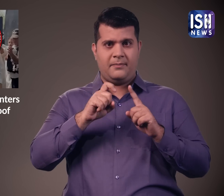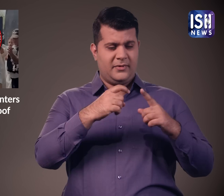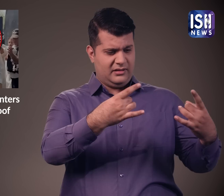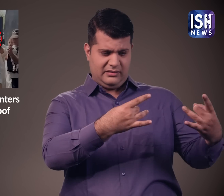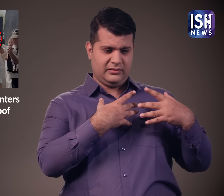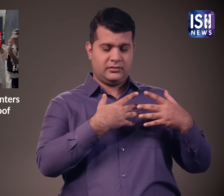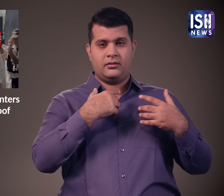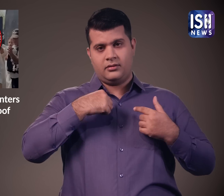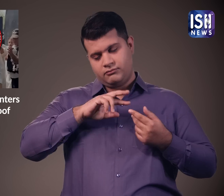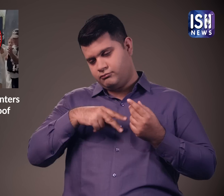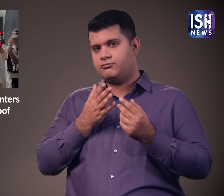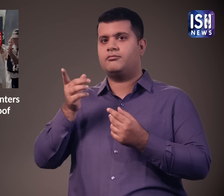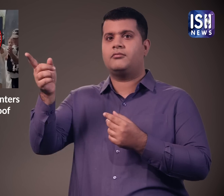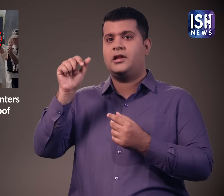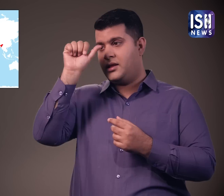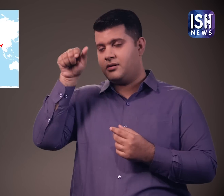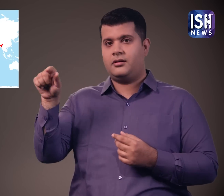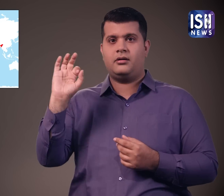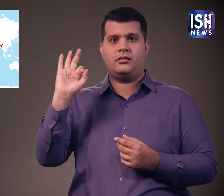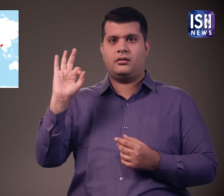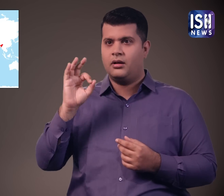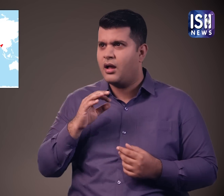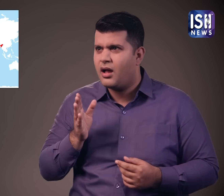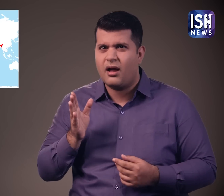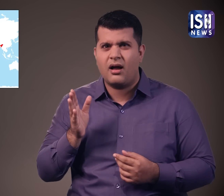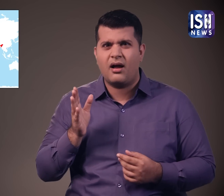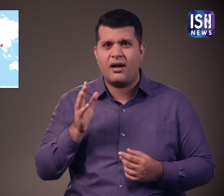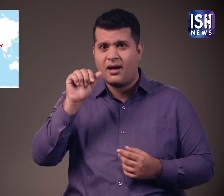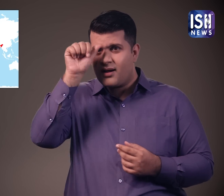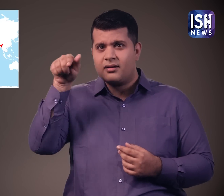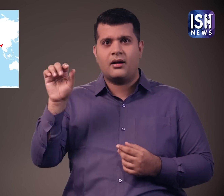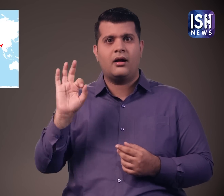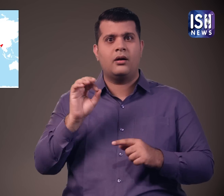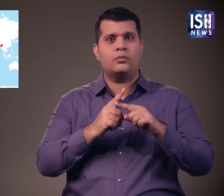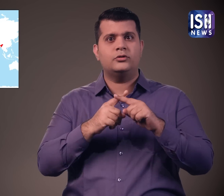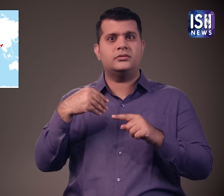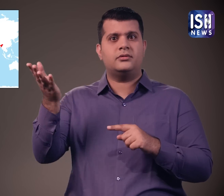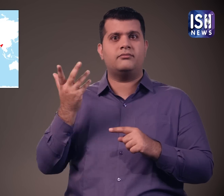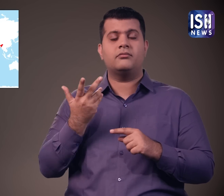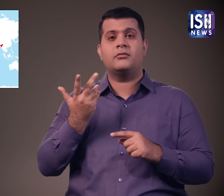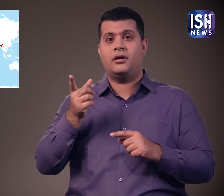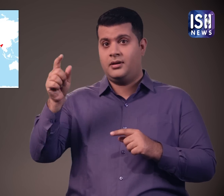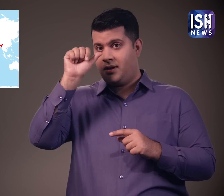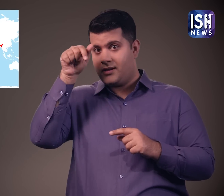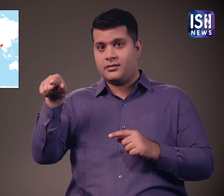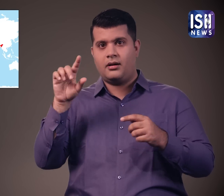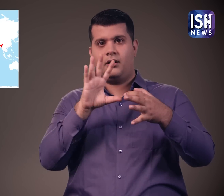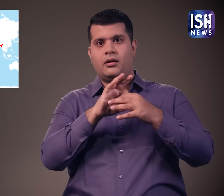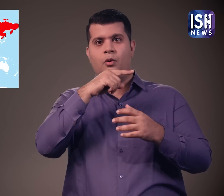वही इमरान खान भारत की सरहना करते है खान रूप से सस्ता कच्चा